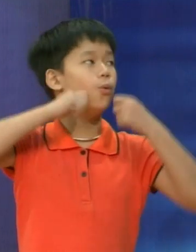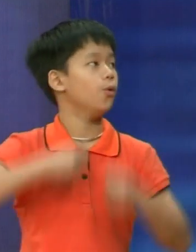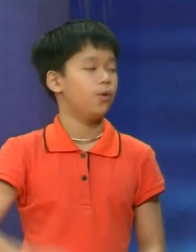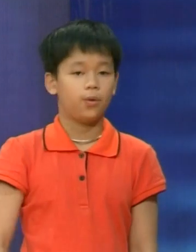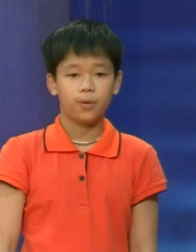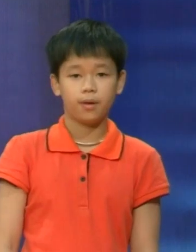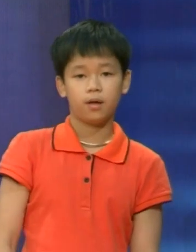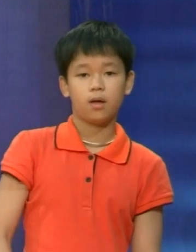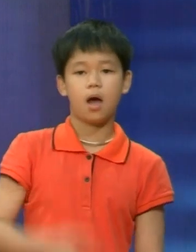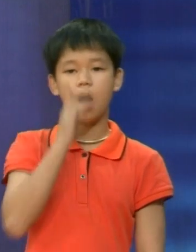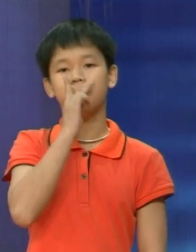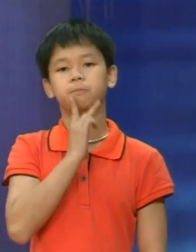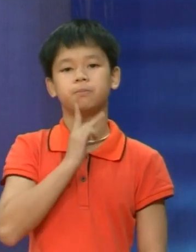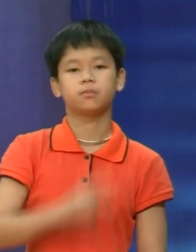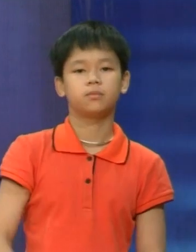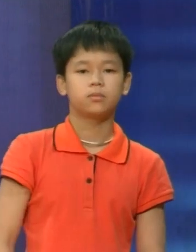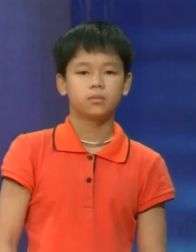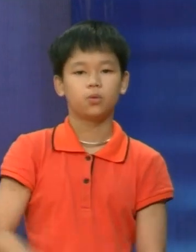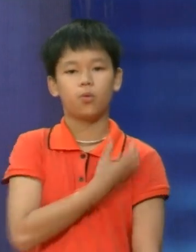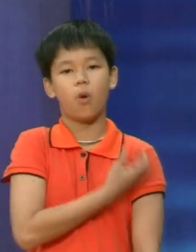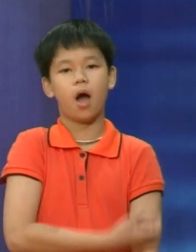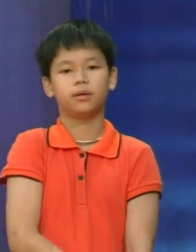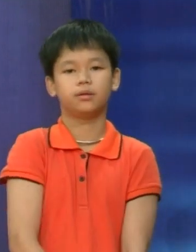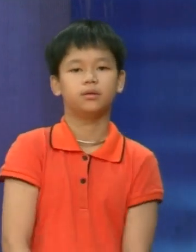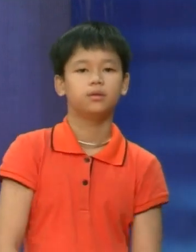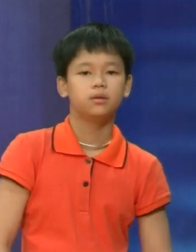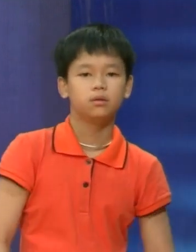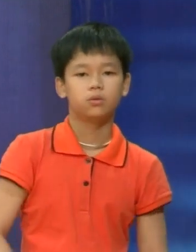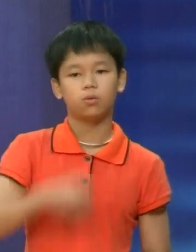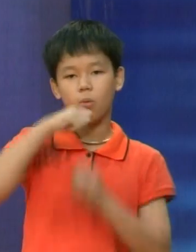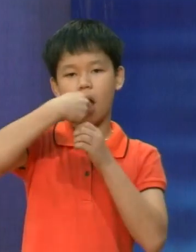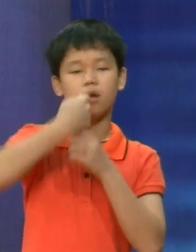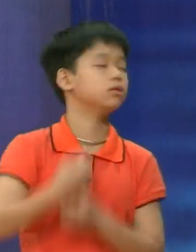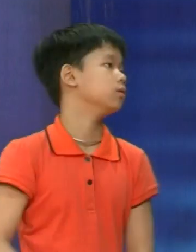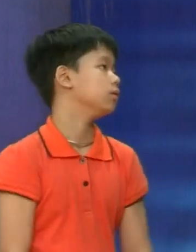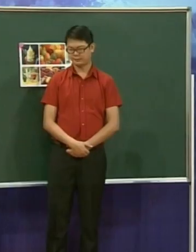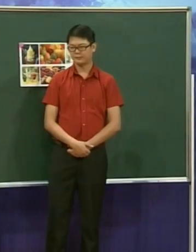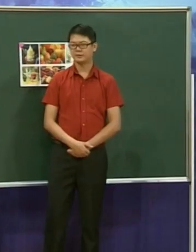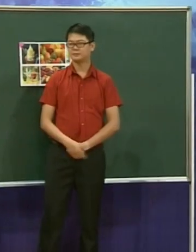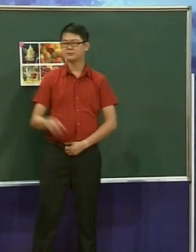Bạn thích ăn kẹo này Bạn thích ăn kem nữa Và cả táo nữa đấy Cả sợi chua nữa